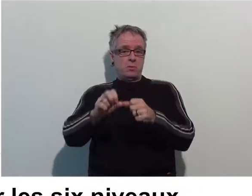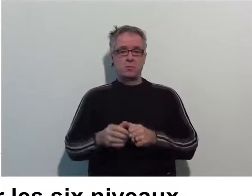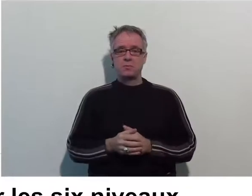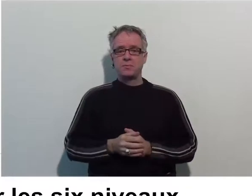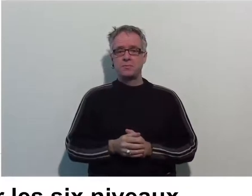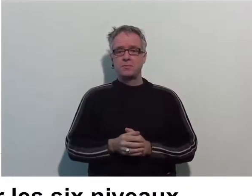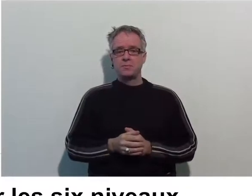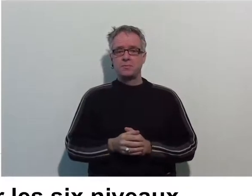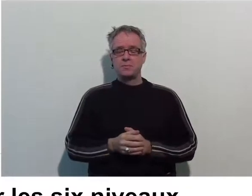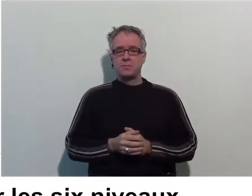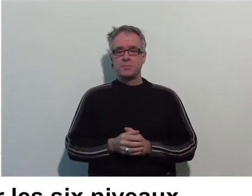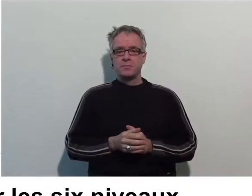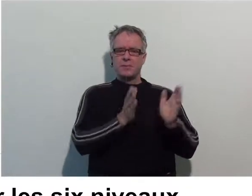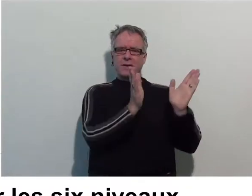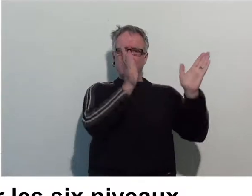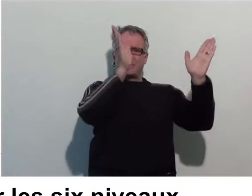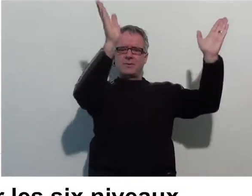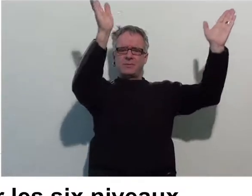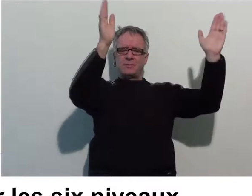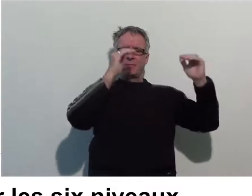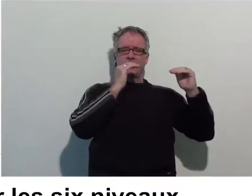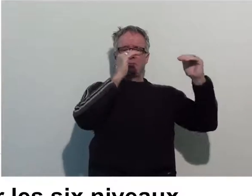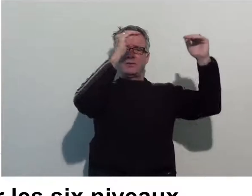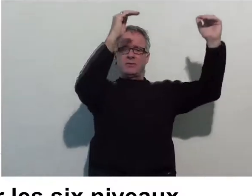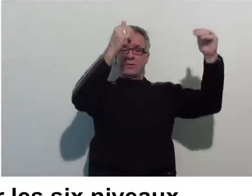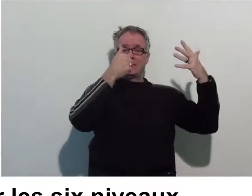Ils sont répartis sur les six niveaux dans la pyramide inversée.